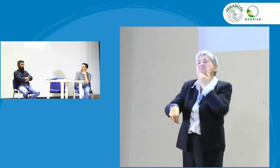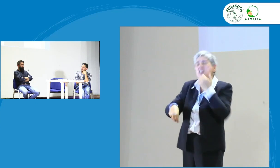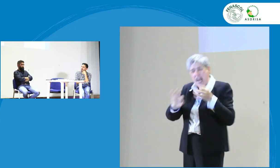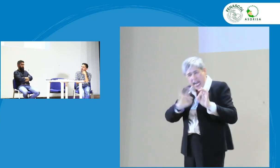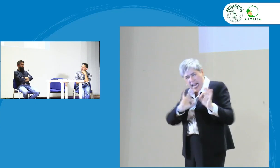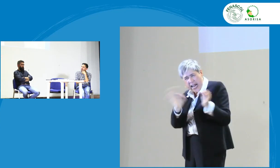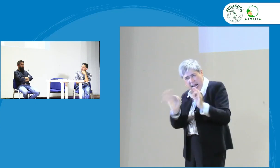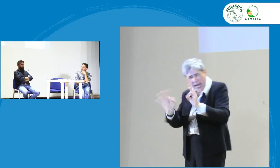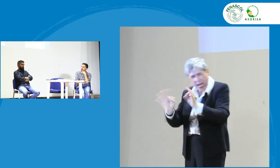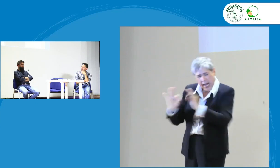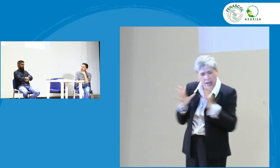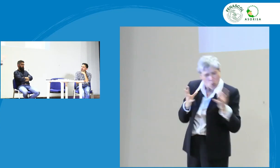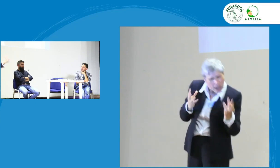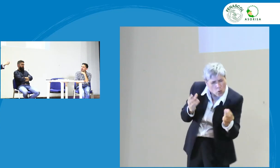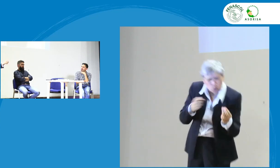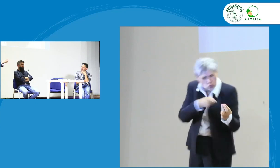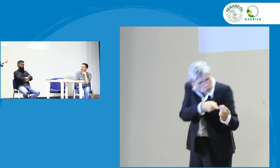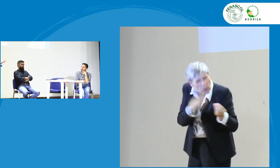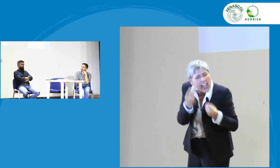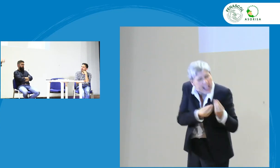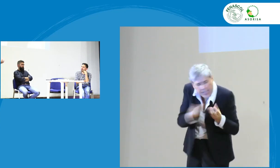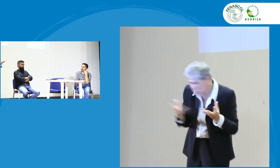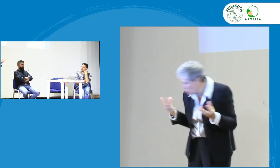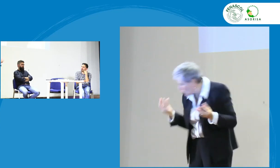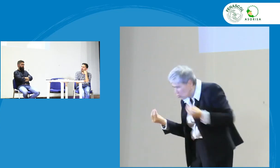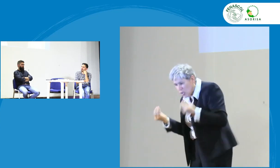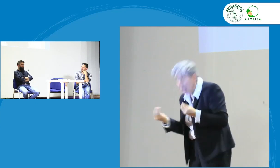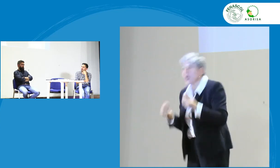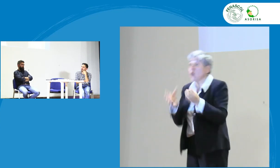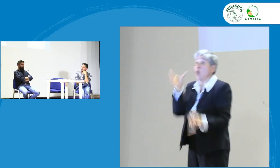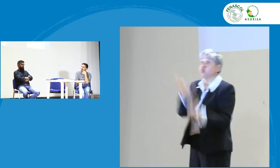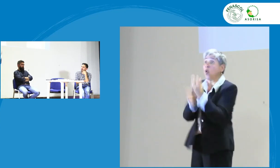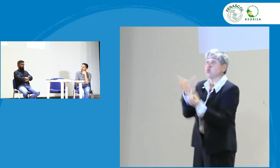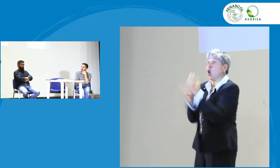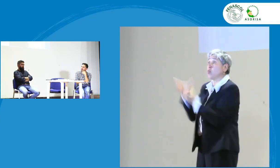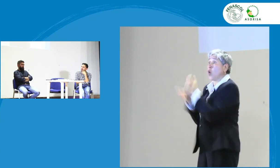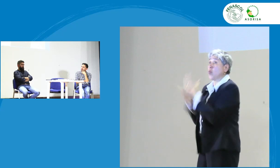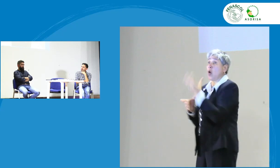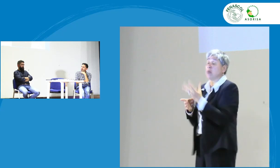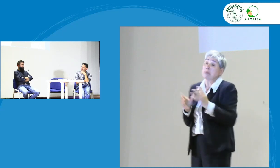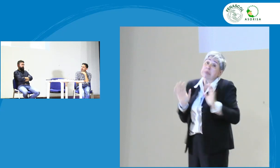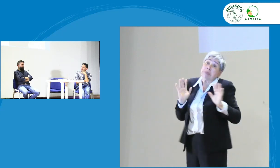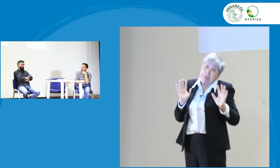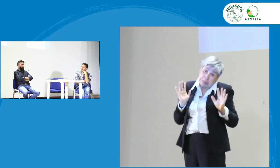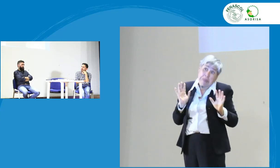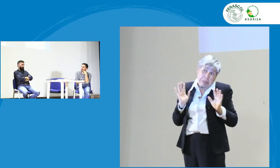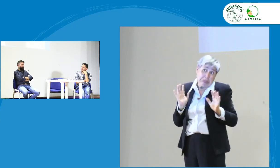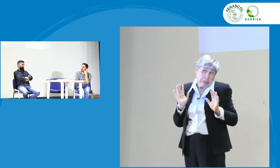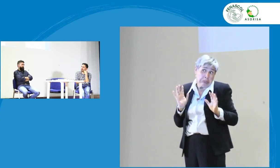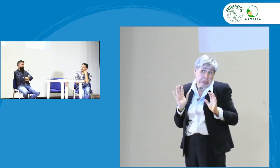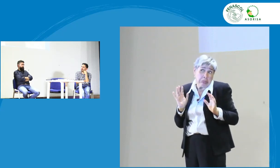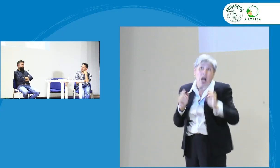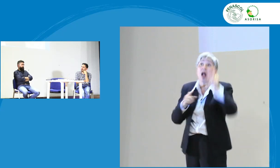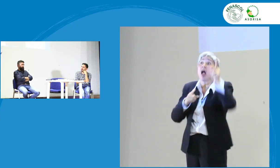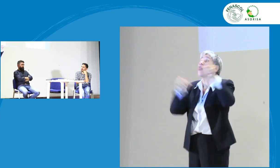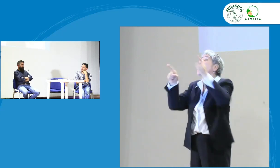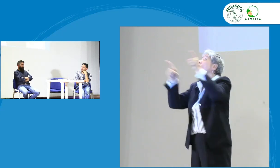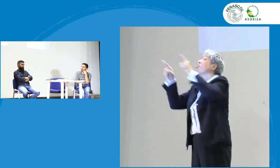conflictos pueden hacer perder el tiempo entonces organizémonos que está haciendo un grupo que está haciendo el otro se crean muchas cosas